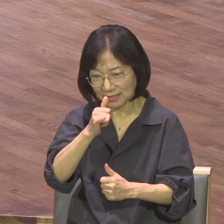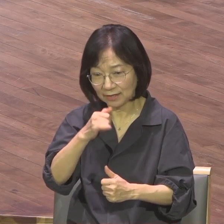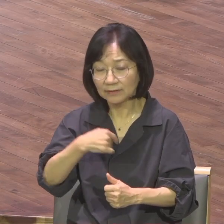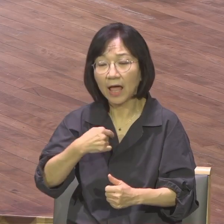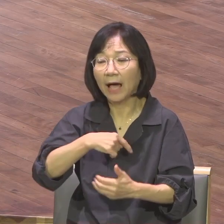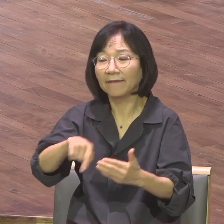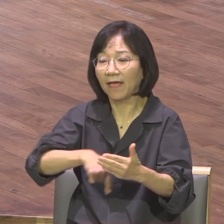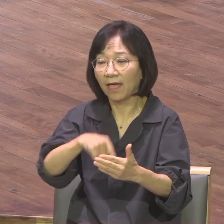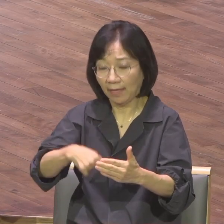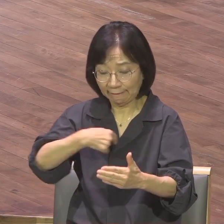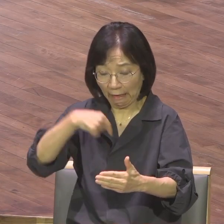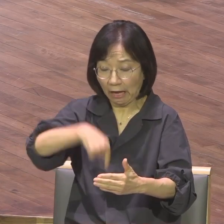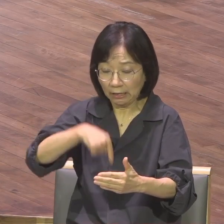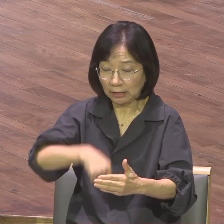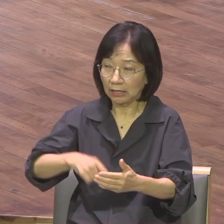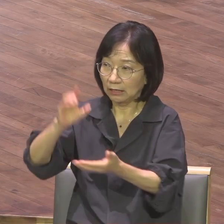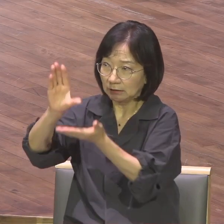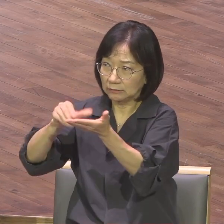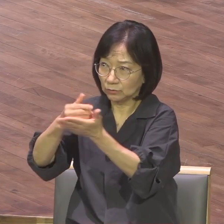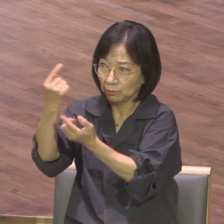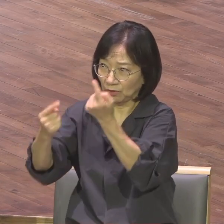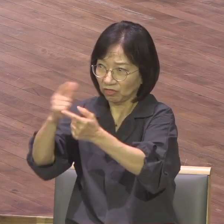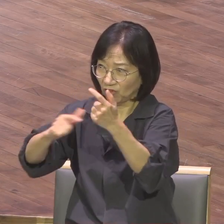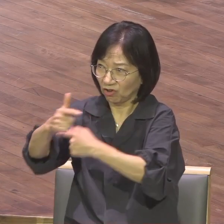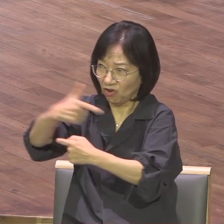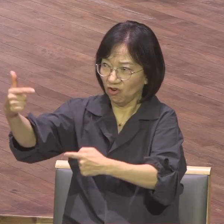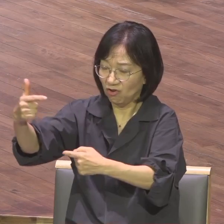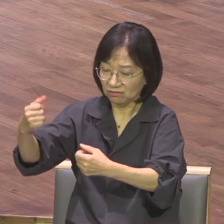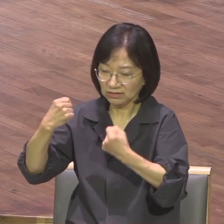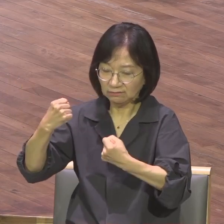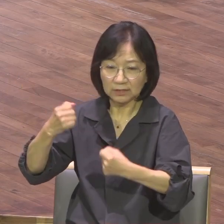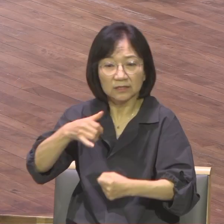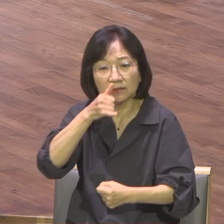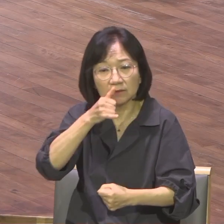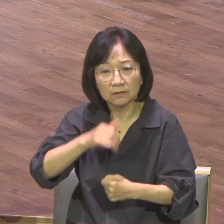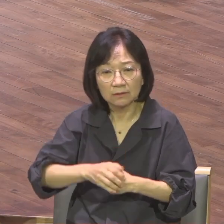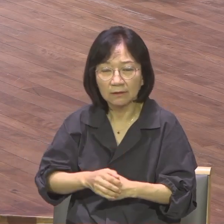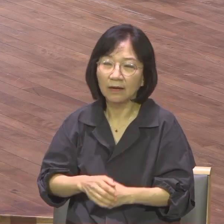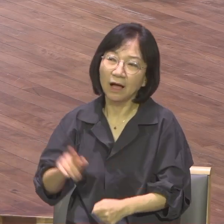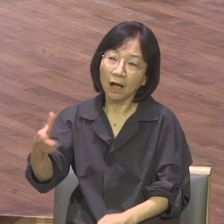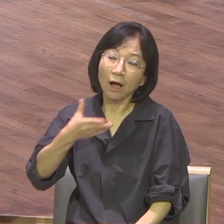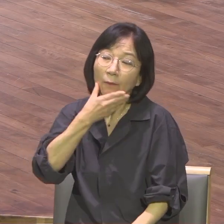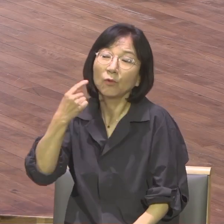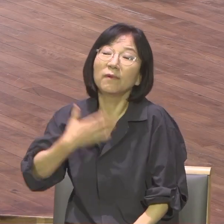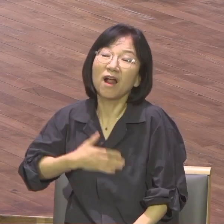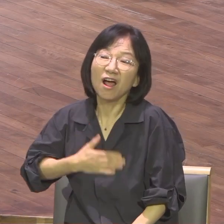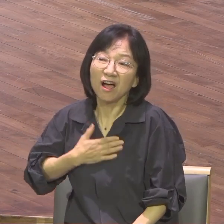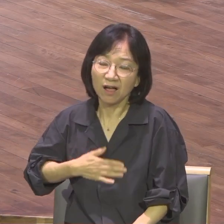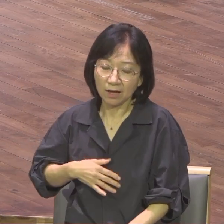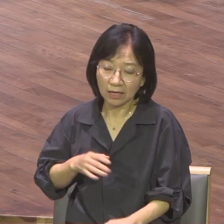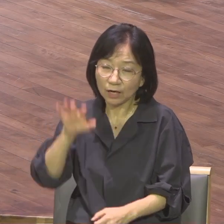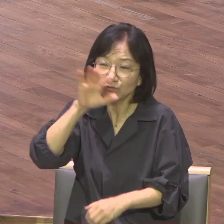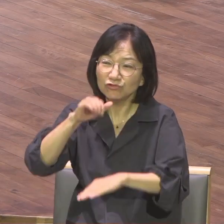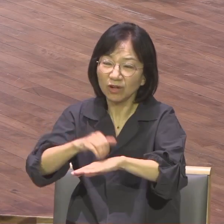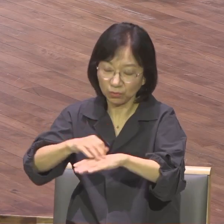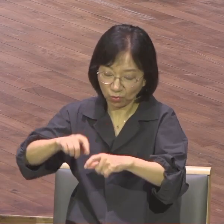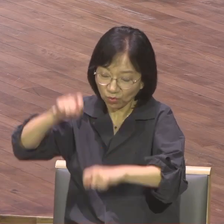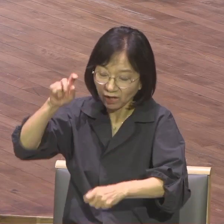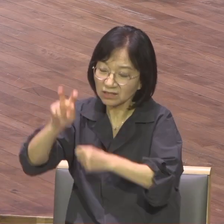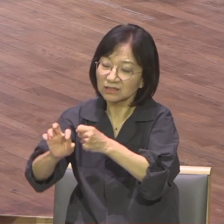진이 내 안에 있다는 겁니다. 복음 알고 있는데요. 바라빵에 들어온 지 10년, 20년 넘었는데요. 훈련 받고 있는데요. 그럼에도